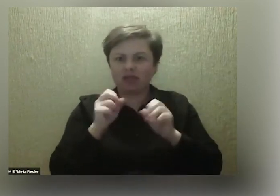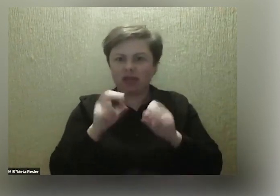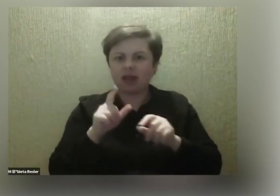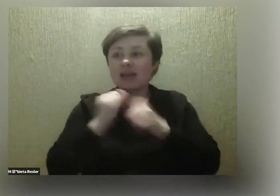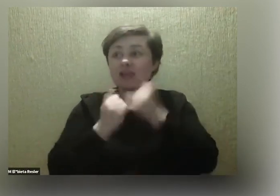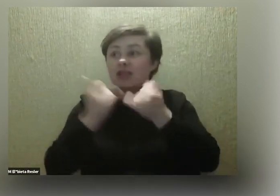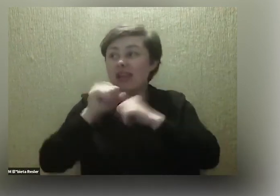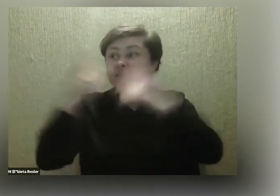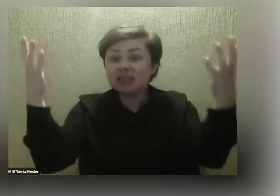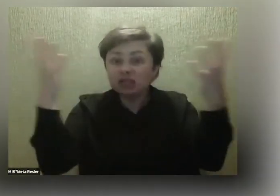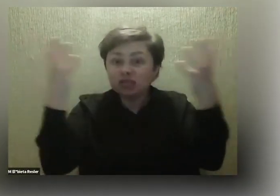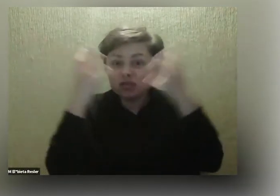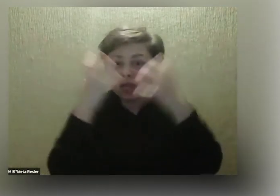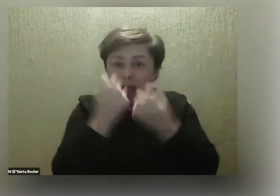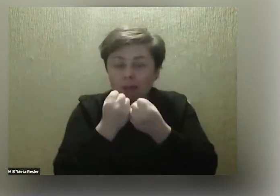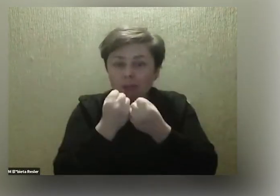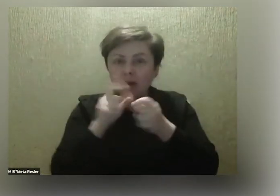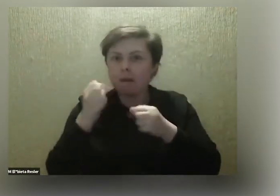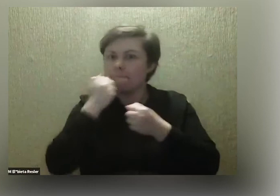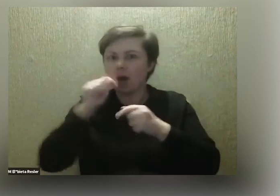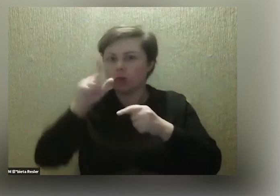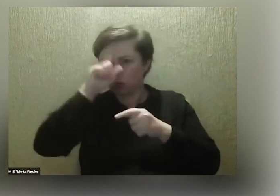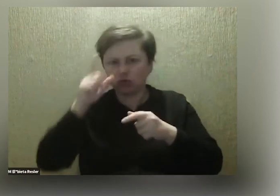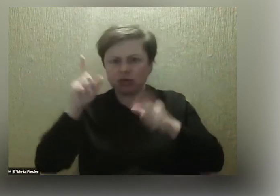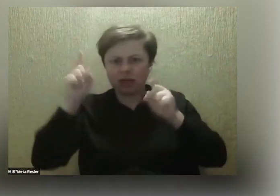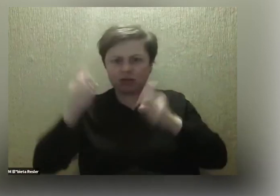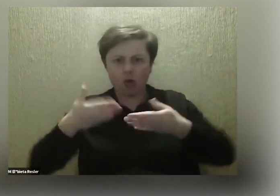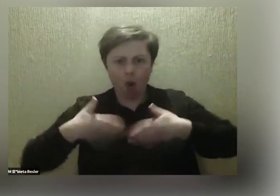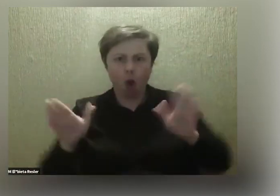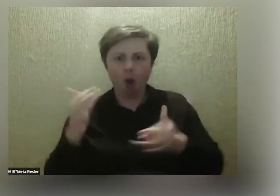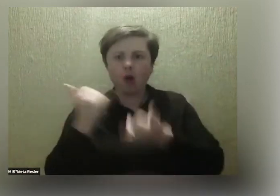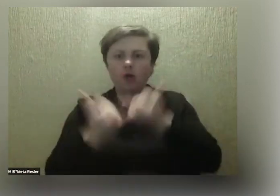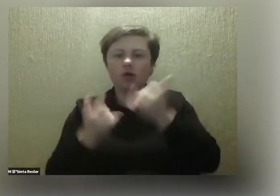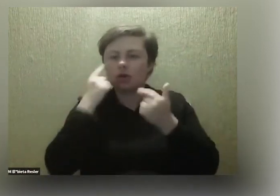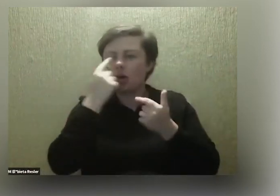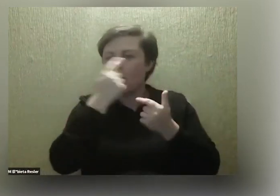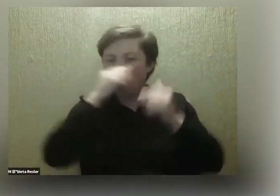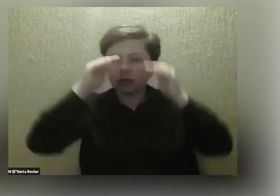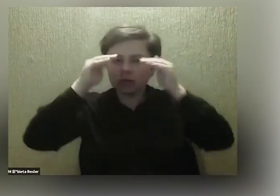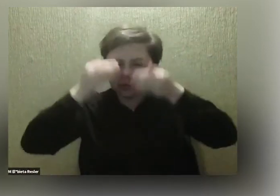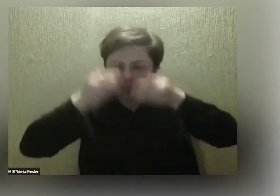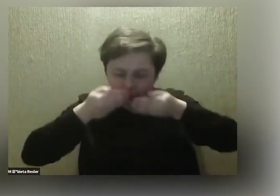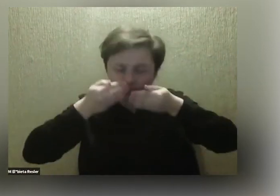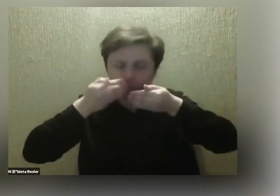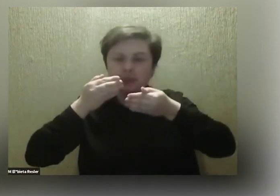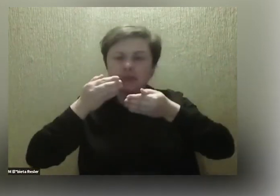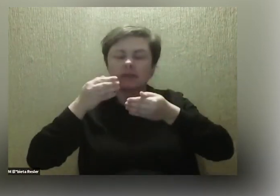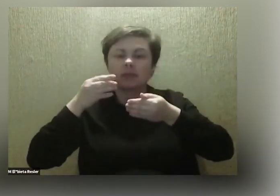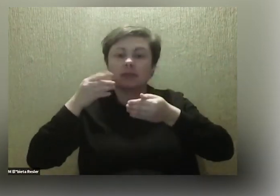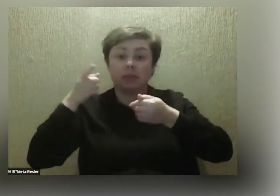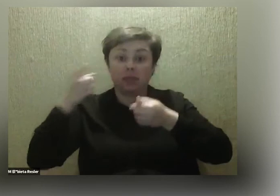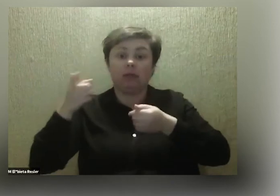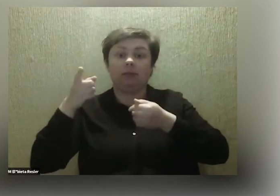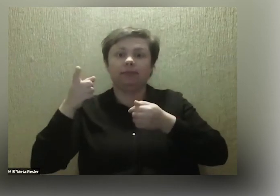ciemność aż tak otwiera ludzi. Że kiedy zamkniemy oczy, czy kiedy osoby widzące zamkną oczy i